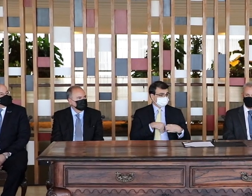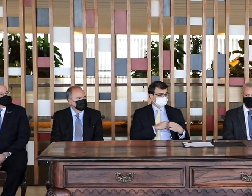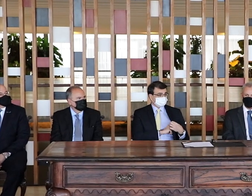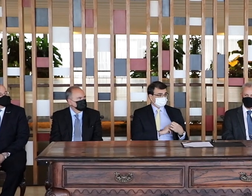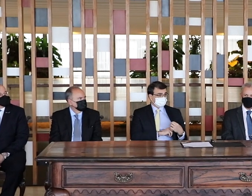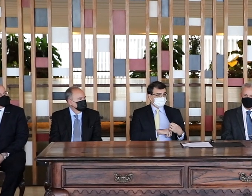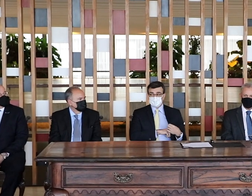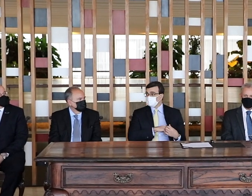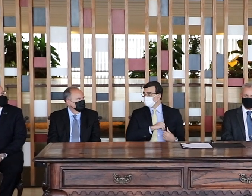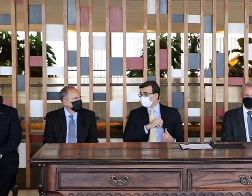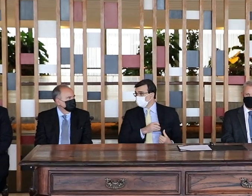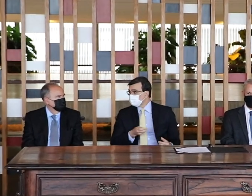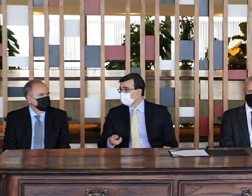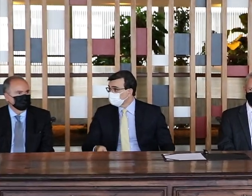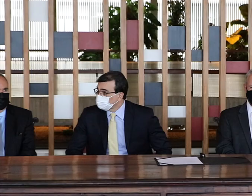França.